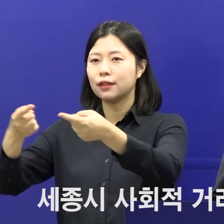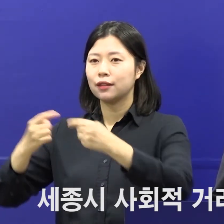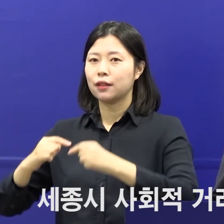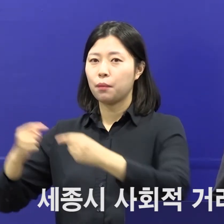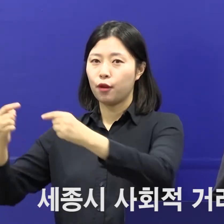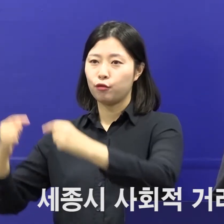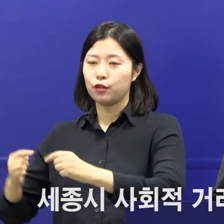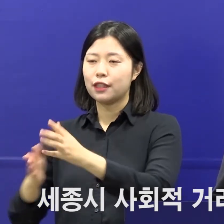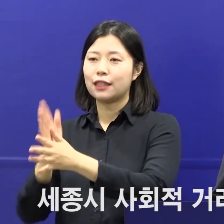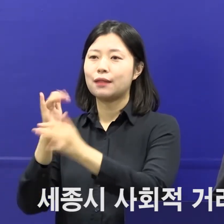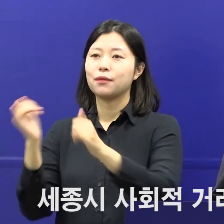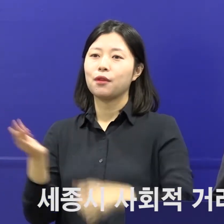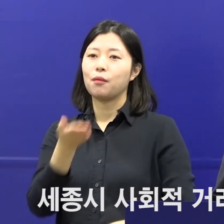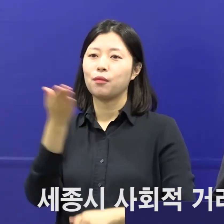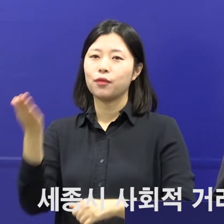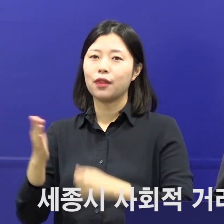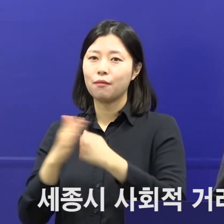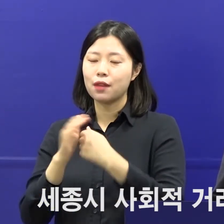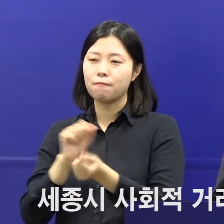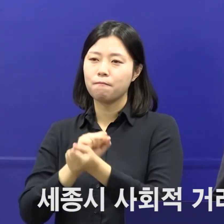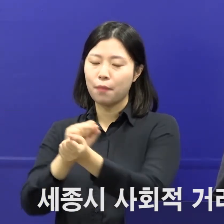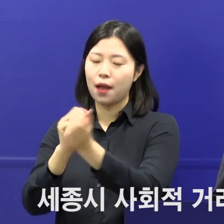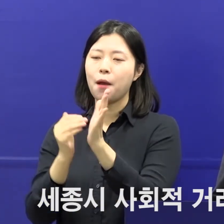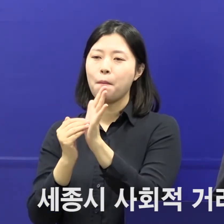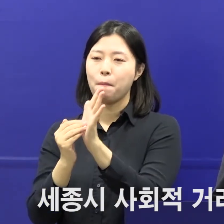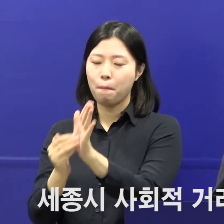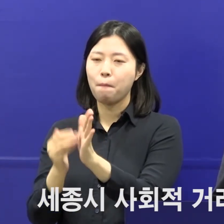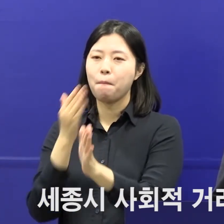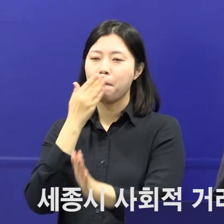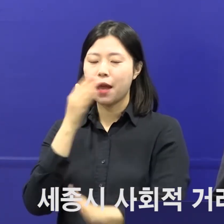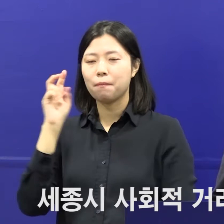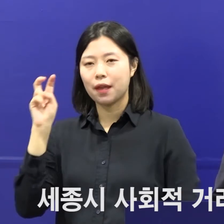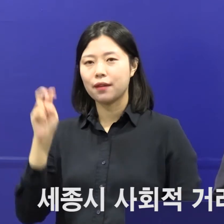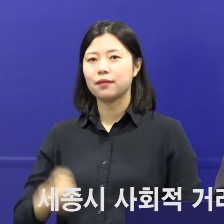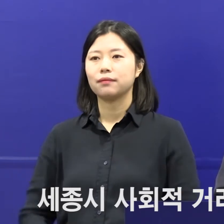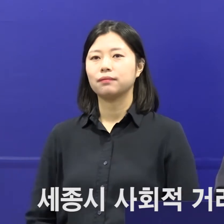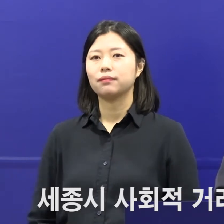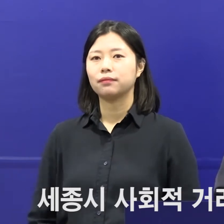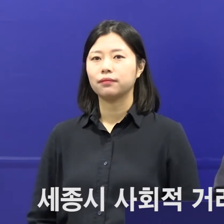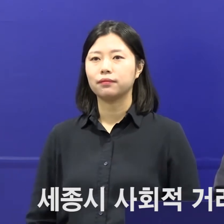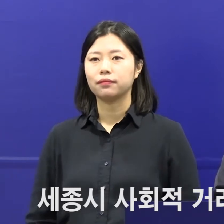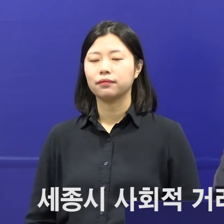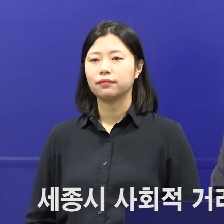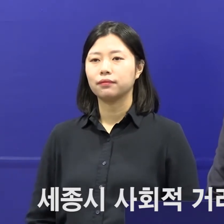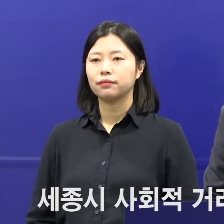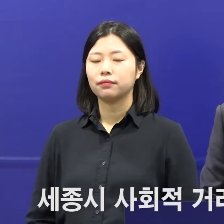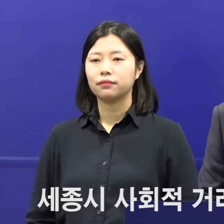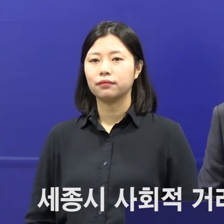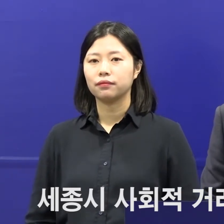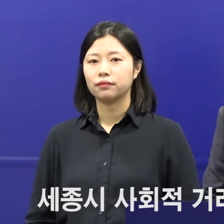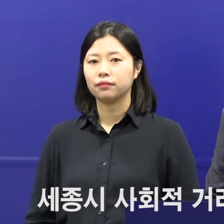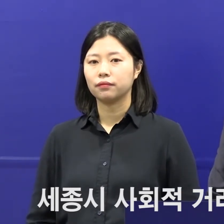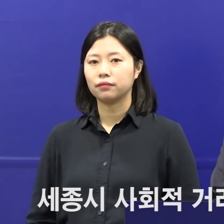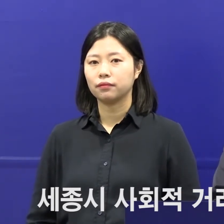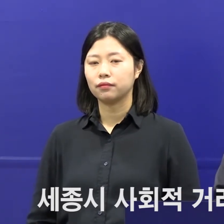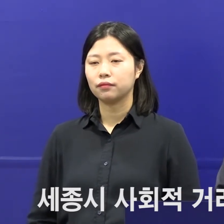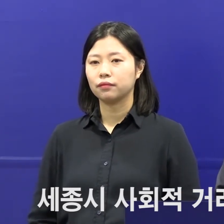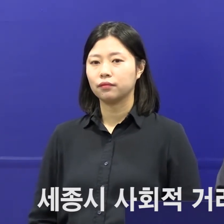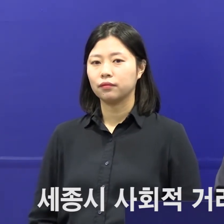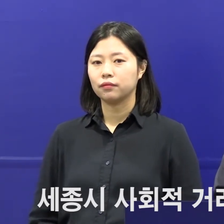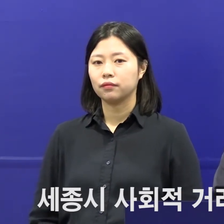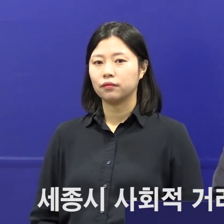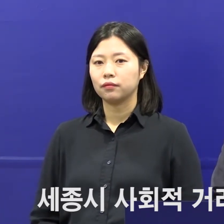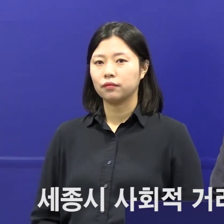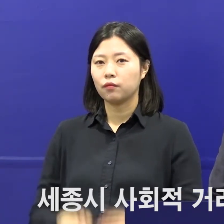덕분에 추가 의전파가 발생하지 않는 것으로 평가됩니다. 다음으로 사회적 거리 두기 개편